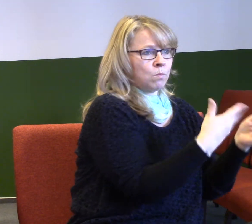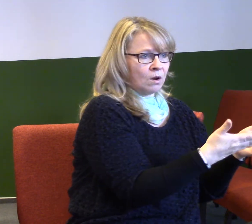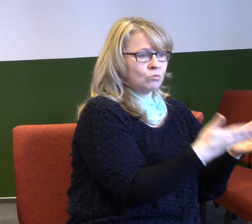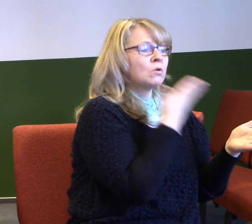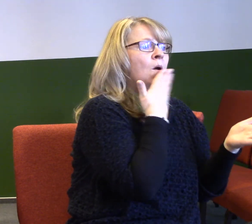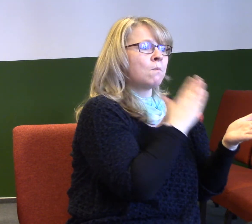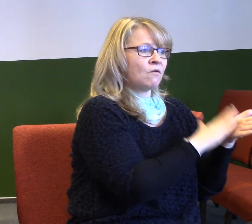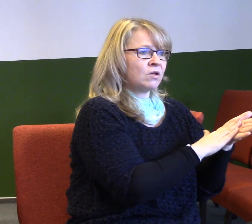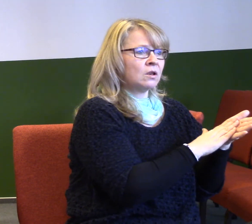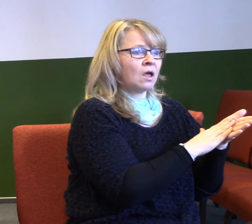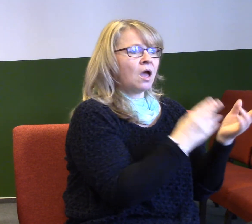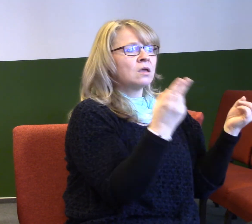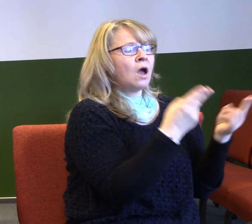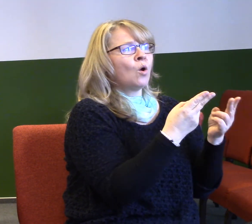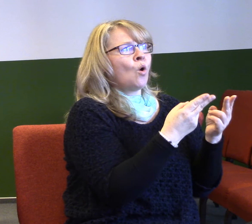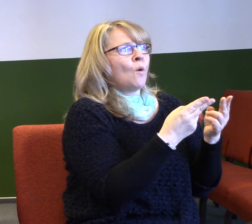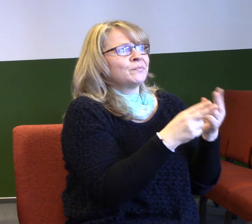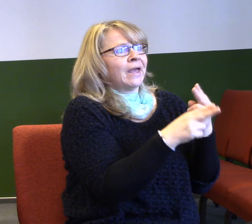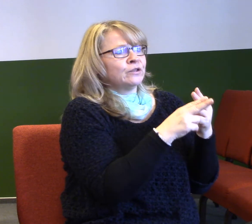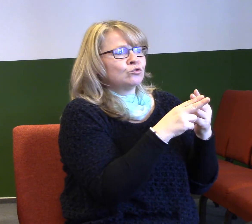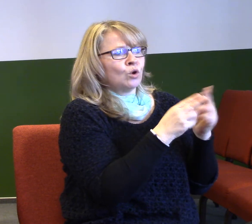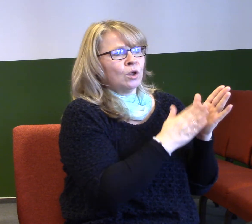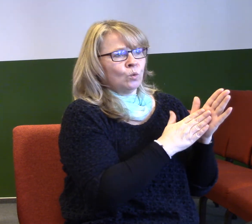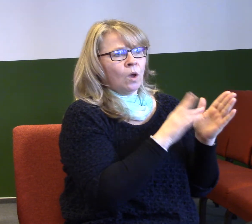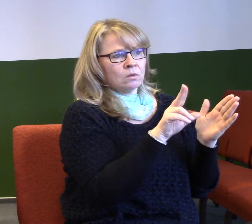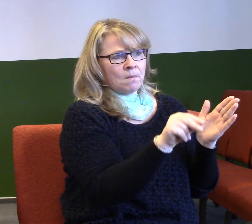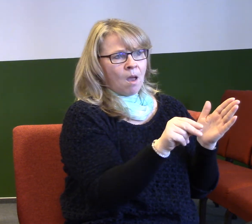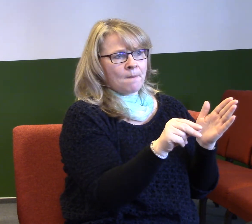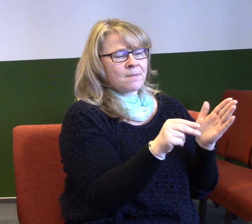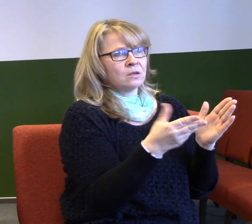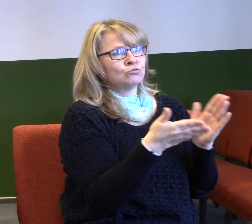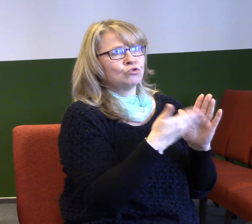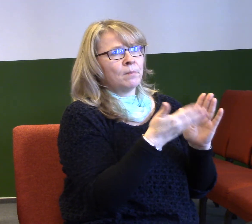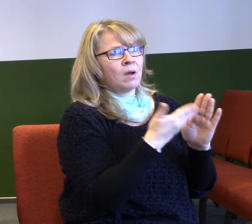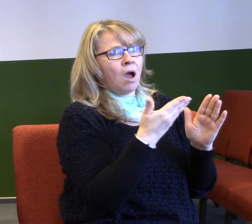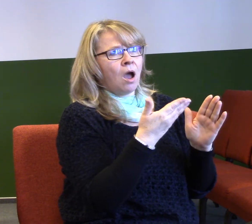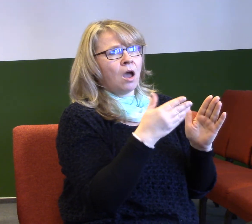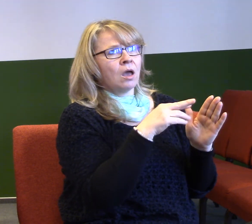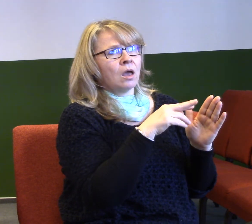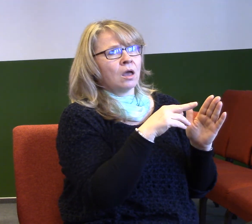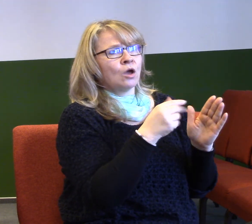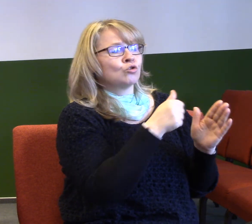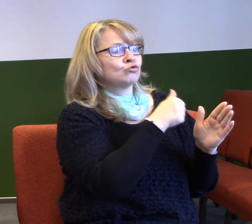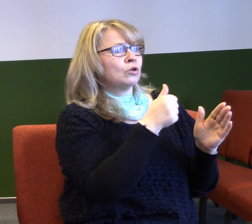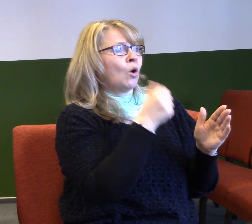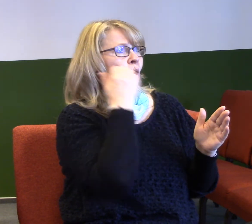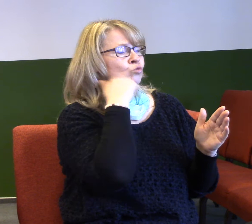historii lidí stalo, tak se vždycky něco změnilo, že lidi dokázal spojit s jedním cílem, jdeme tímhle směrem.